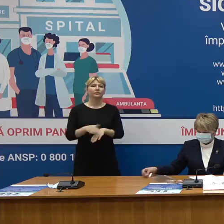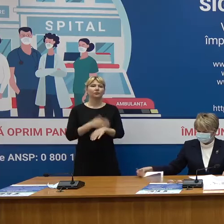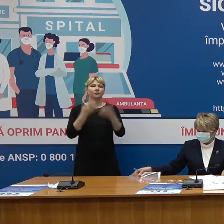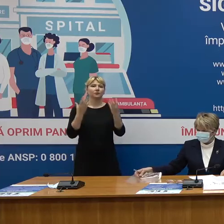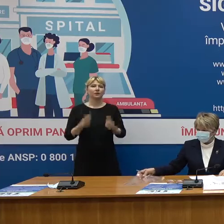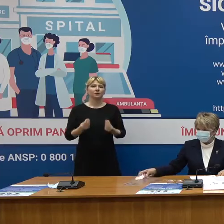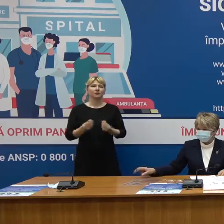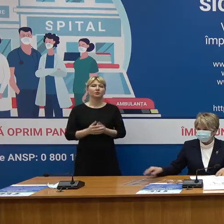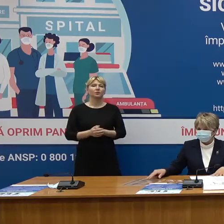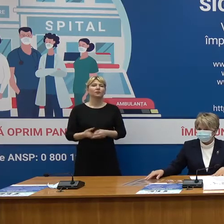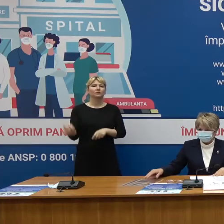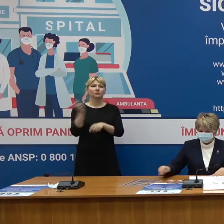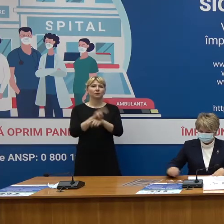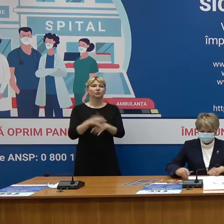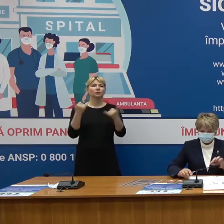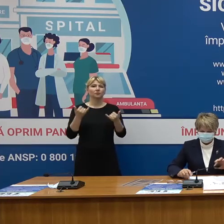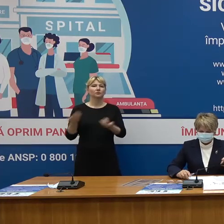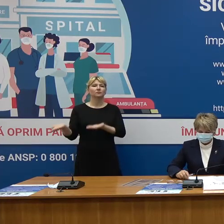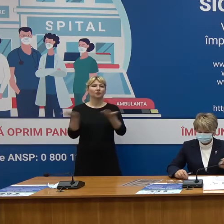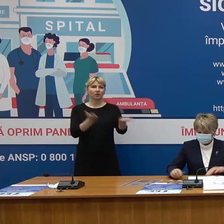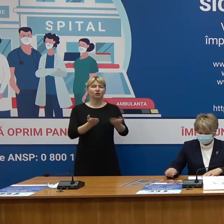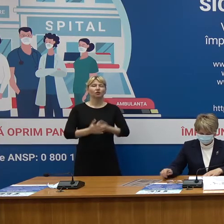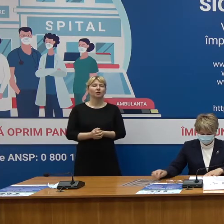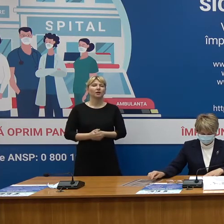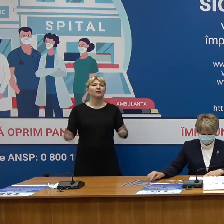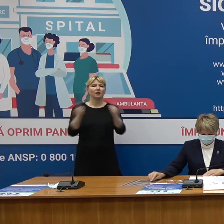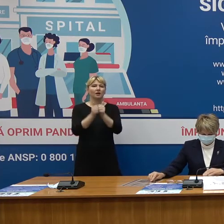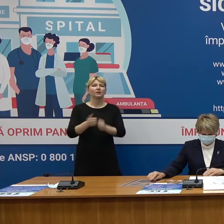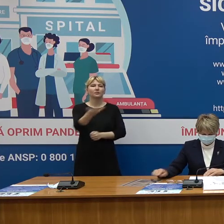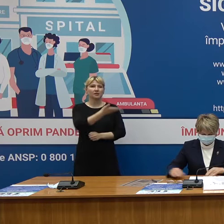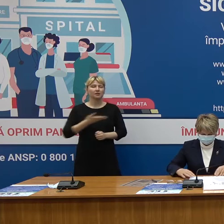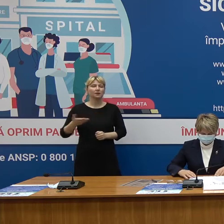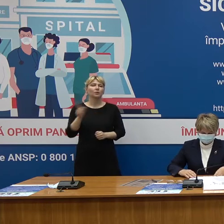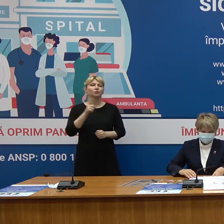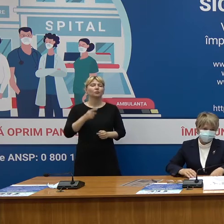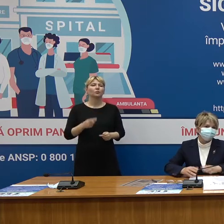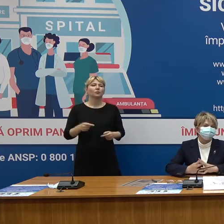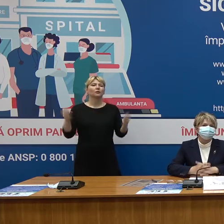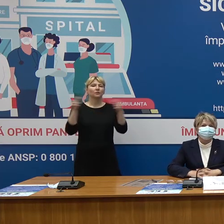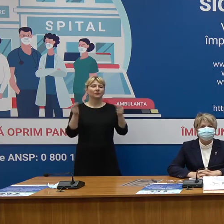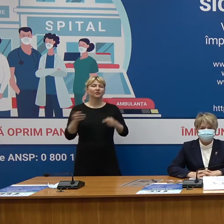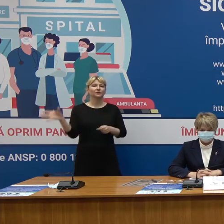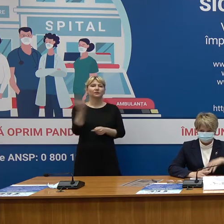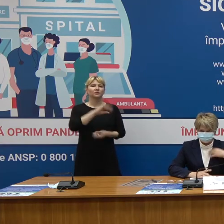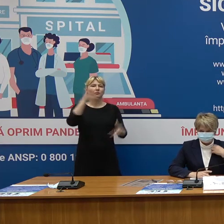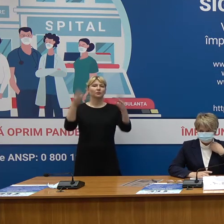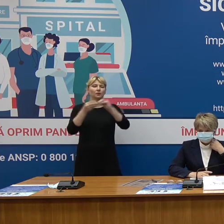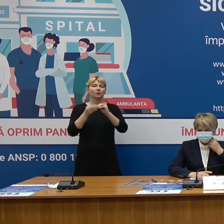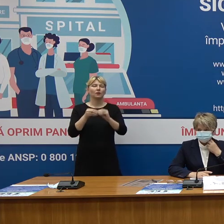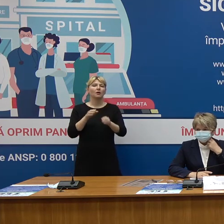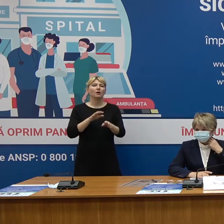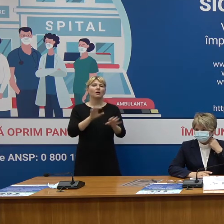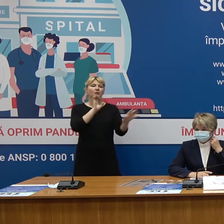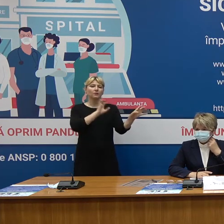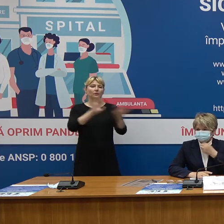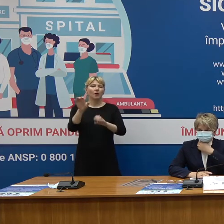Mulțumim și de această dată ați dat curs invitației noastre și sunteți alături de noi pentru a prezenta datele actualizate preginte de rularea campaniei de